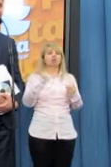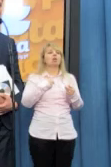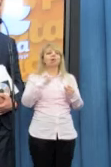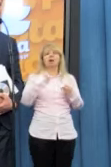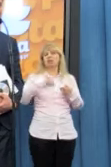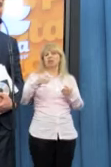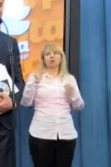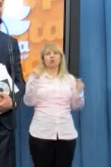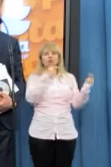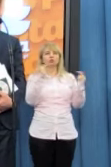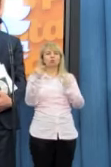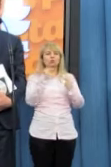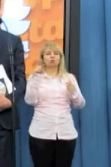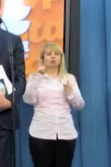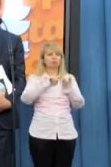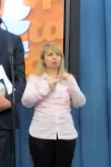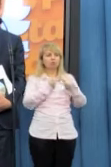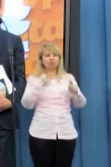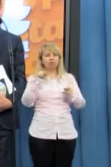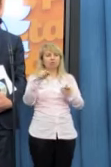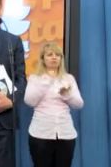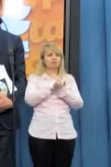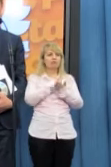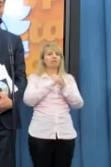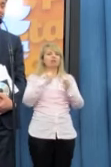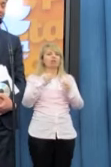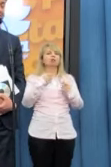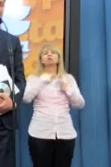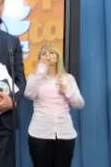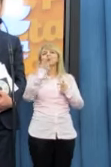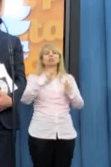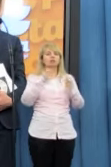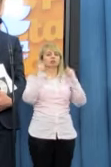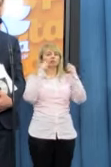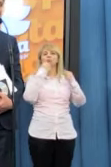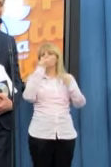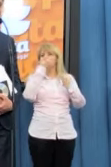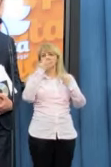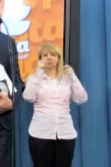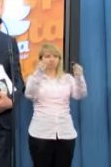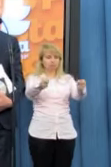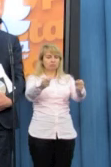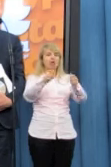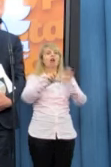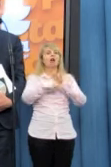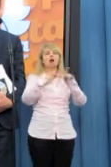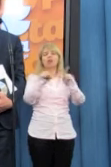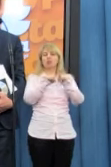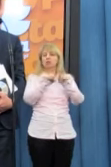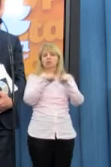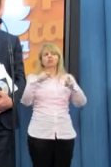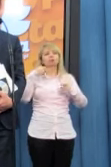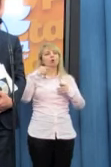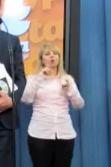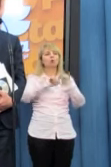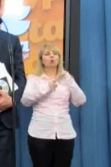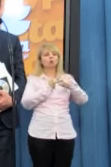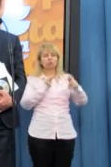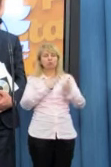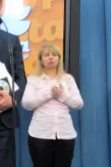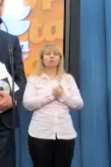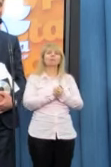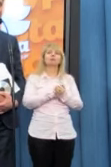dyskusji politycznej w sprawie zgłaszanych poprawy, nie tylko przez ruchu palikota, ale i informacji politycznych.